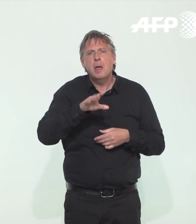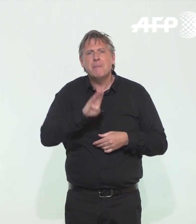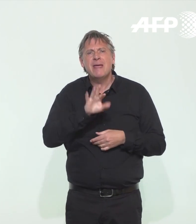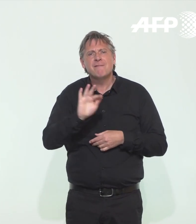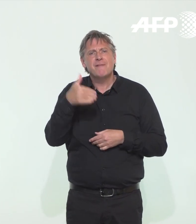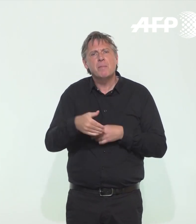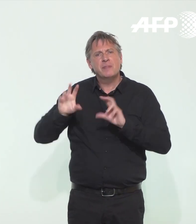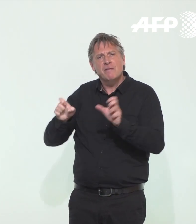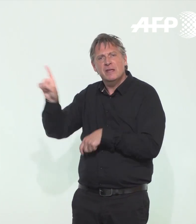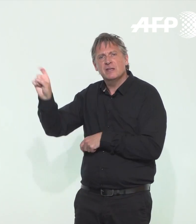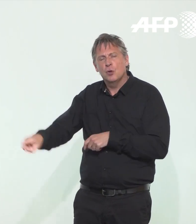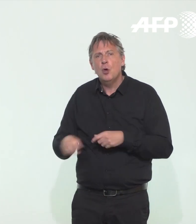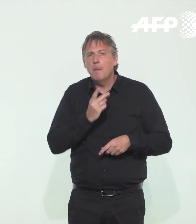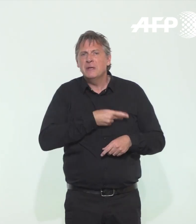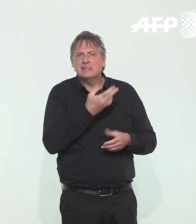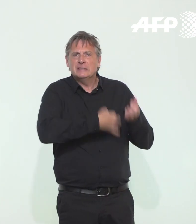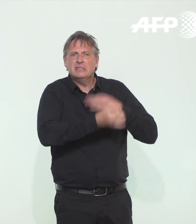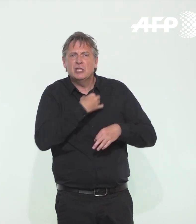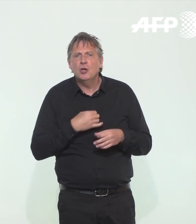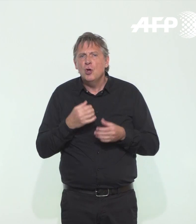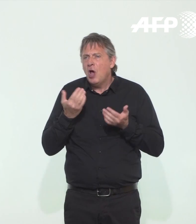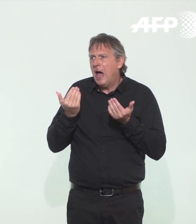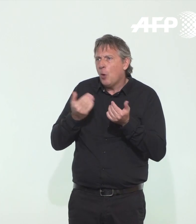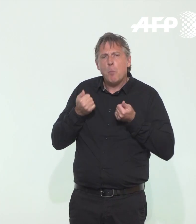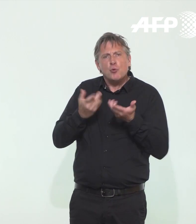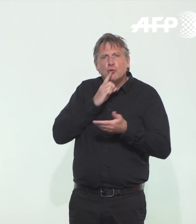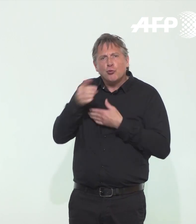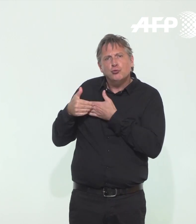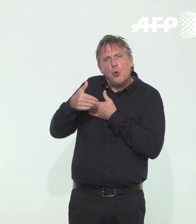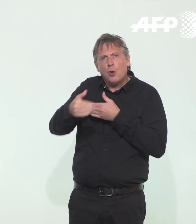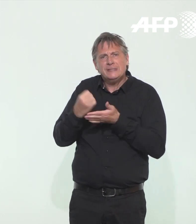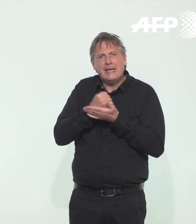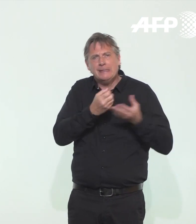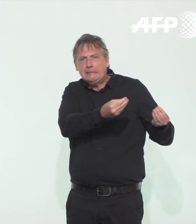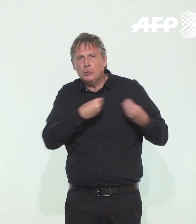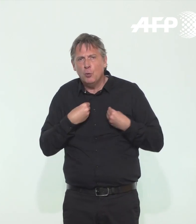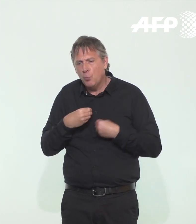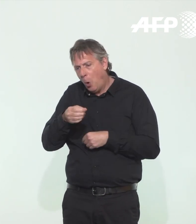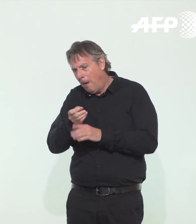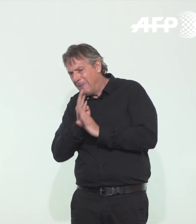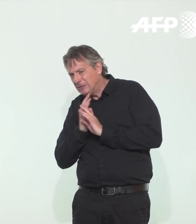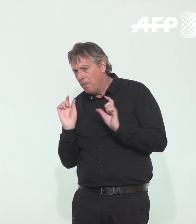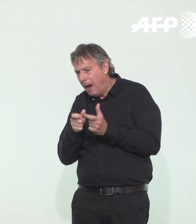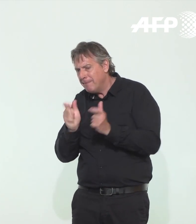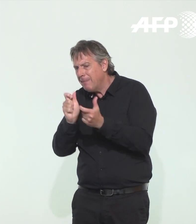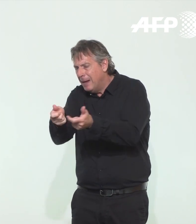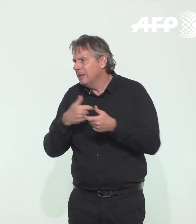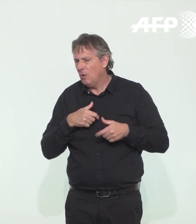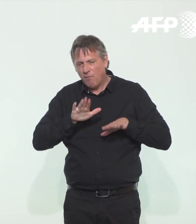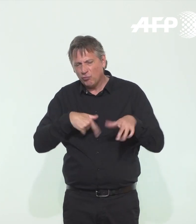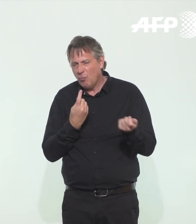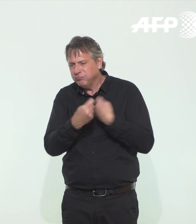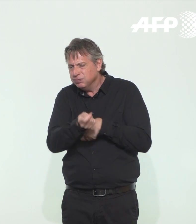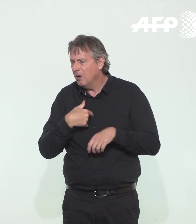signalé devoir attendre plusieurs jours les résultats après un test de dépistage pour leurs patients. Est-ce que vous considérez que c'est un dysfonctionnement ? Comment faire pour que les résultats soient